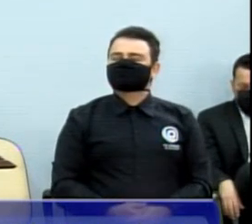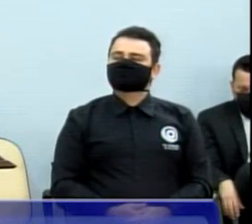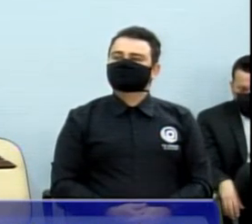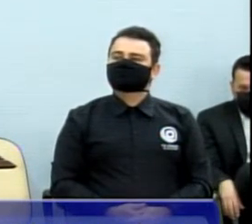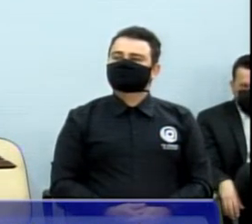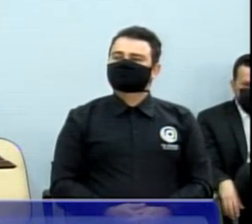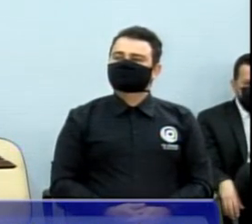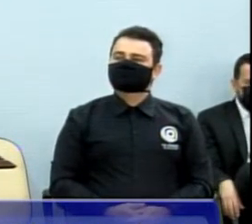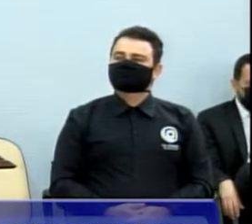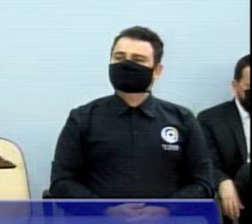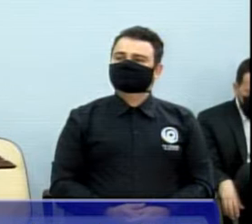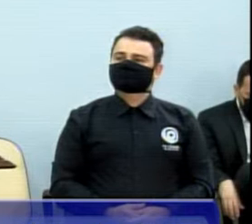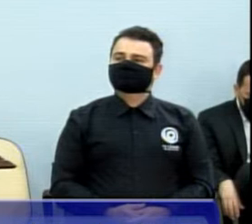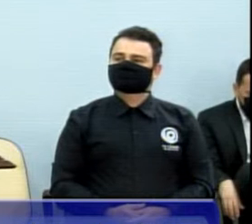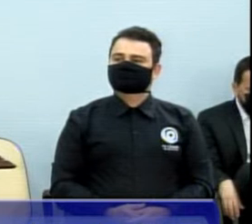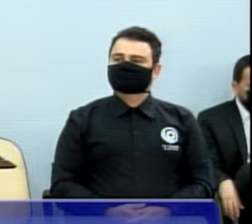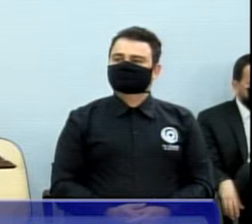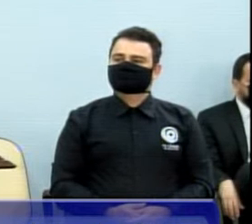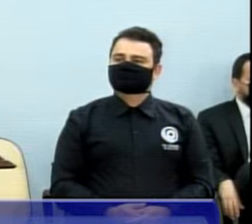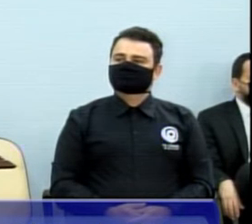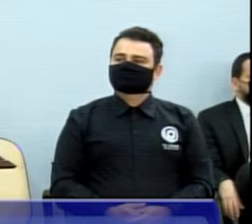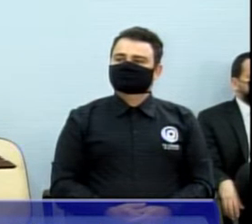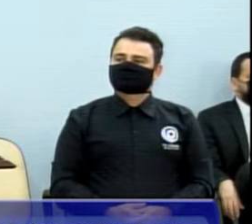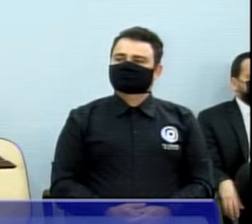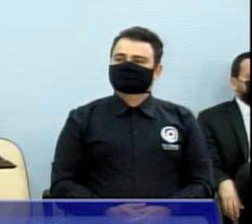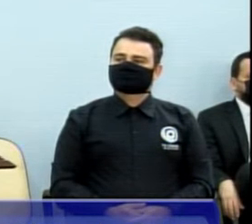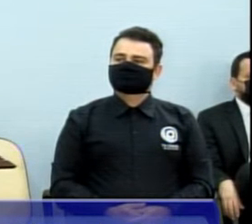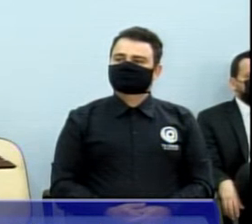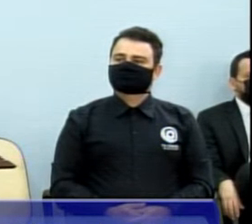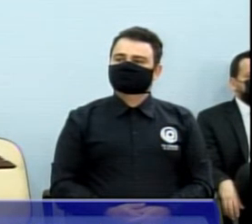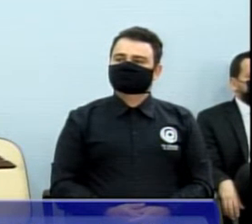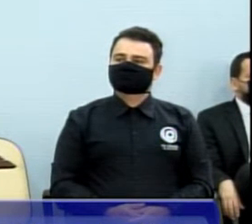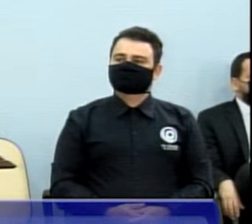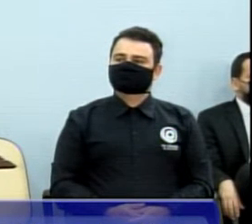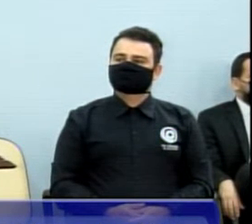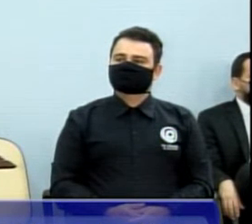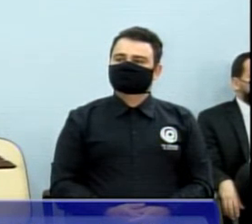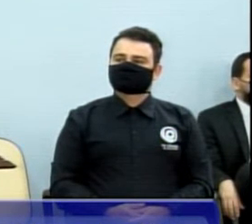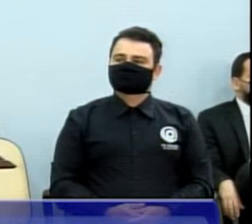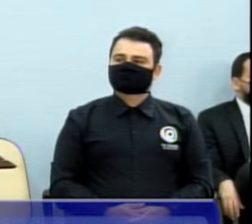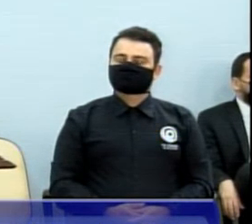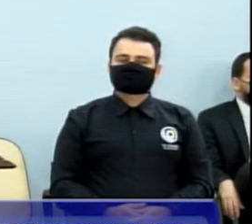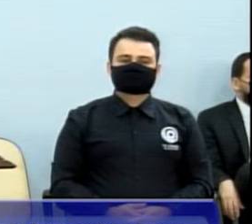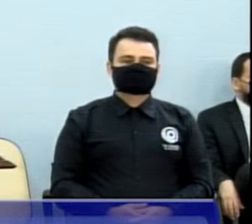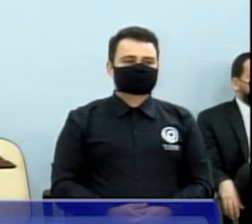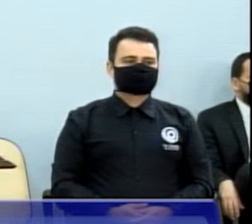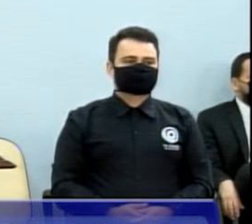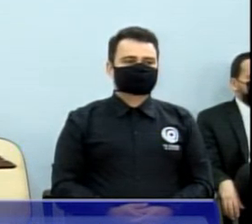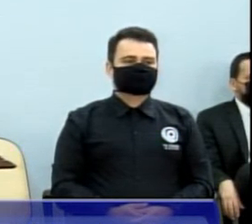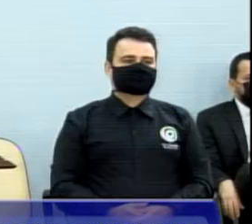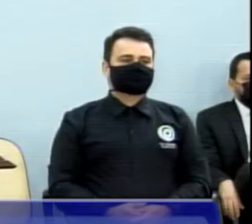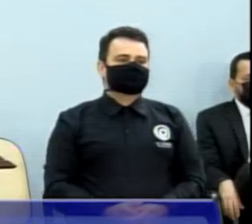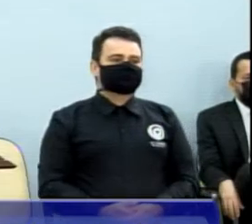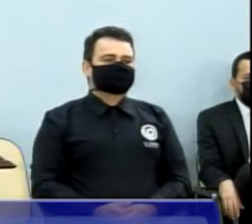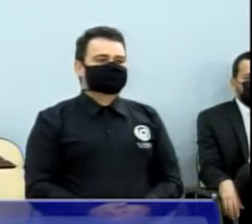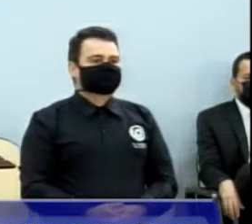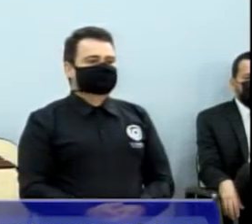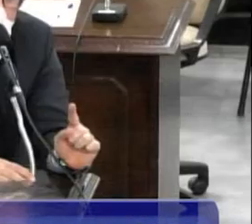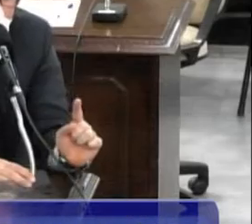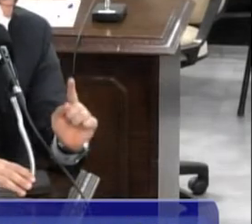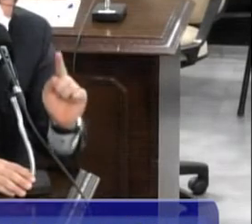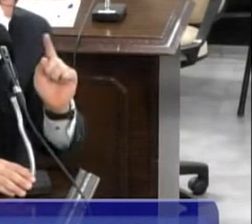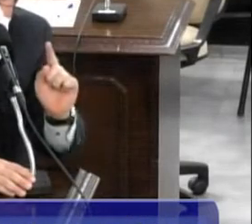situação. Nós já relatamos, eu e senhora, várias vezes nessa tribuna. Inclusive, eu e o presidente Pedro Roberto, se o presidente Pedro Roberto